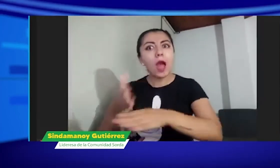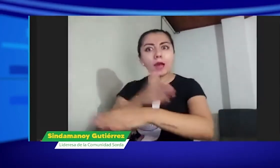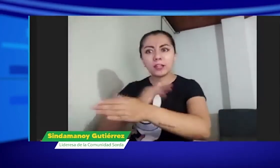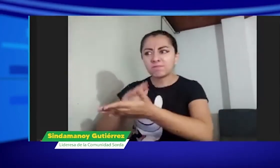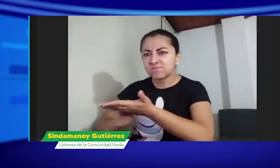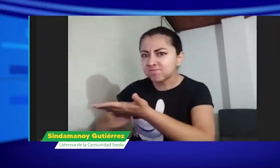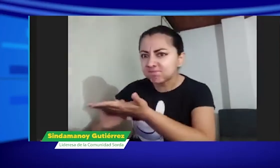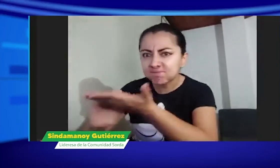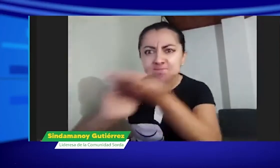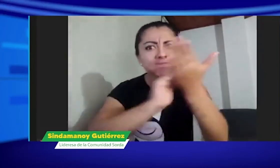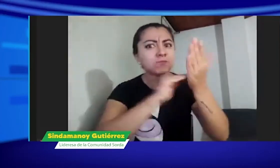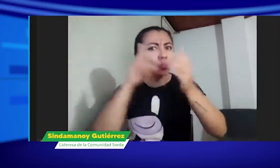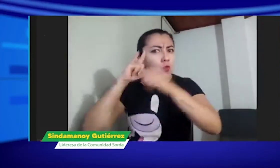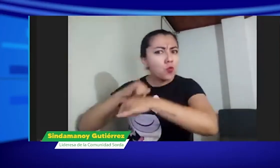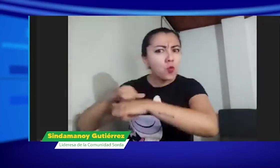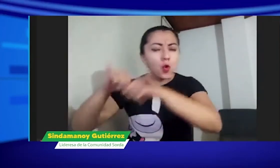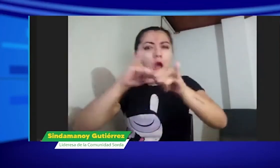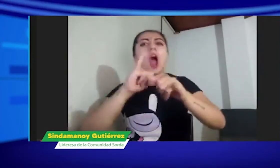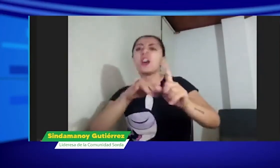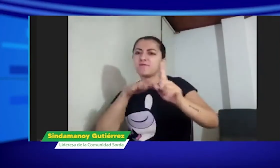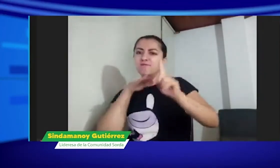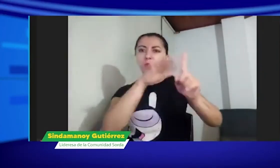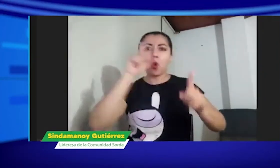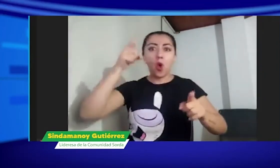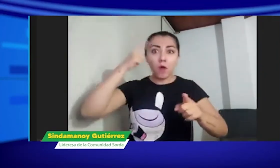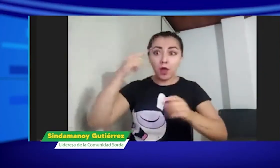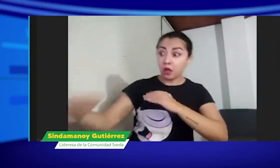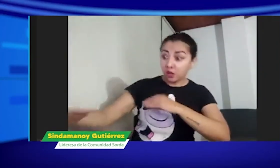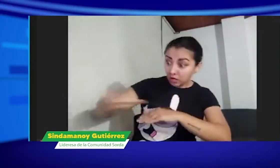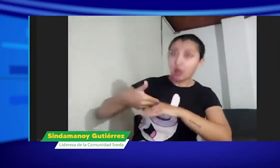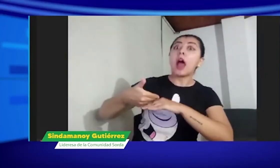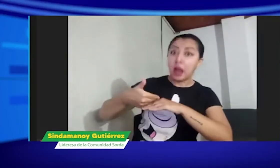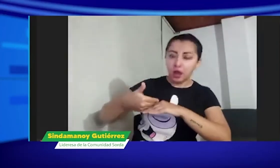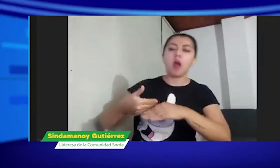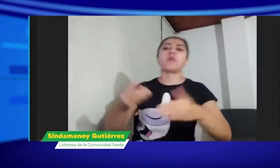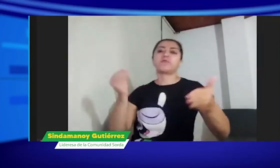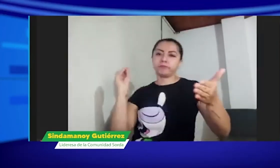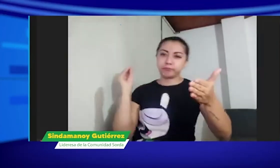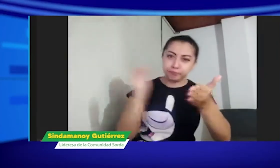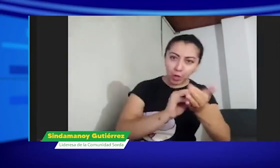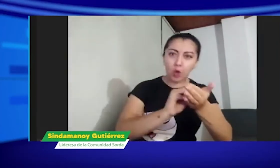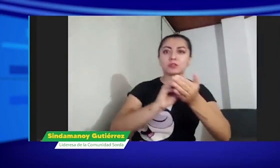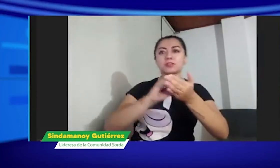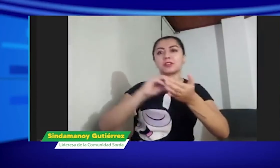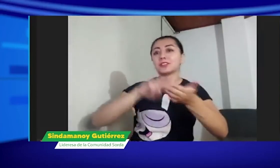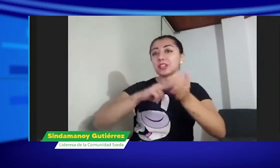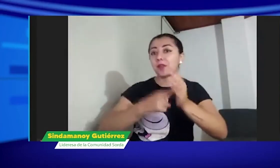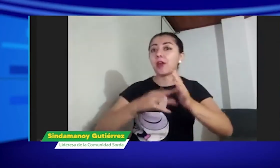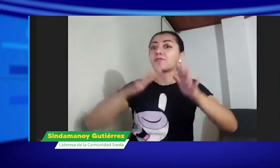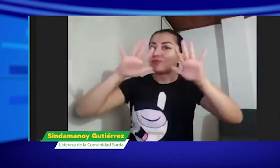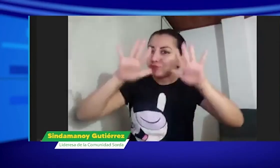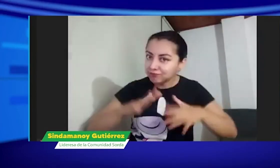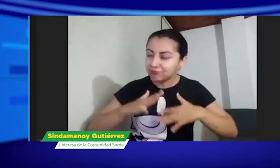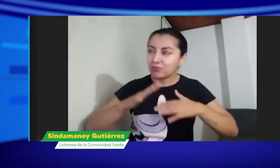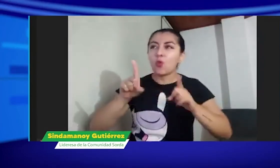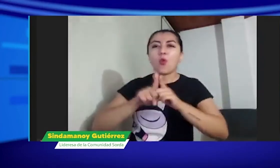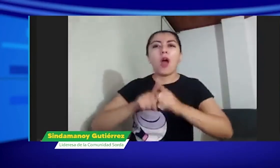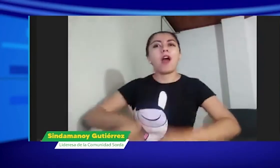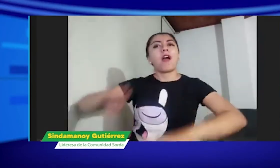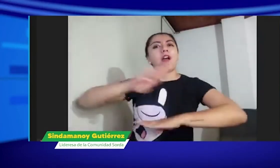que no hay una claridad y una unanimidad entonces nosotros debemos estar muy acordes pensar exactamente lo mismo